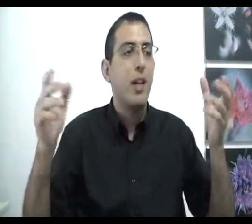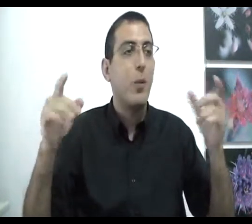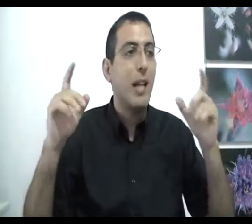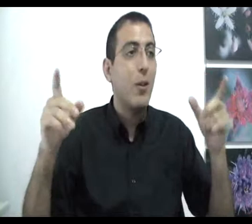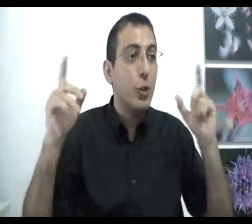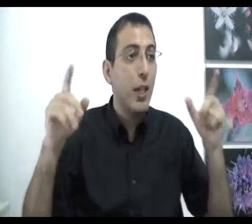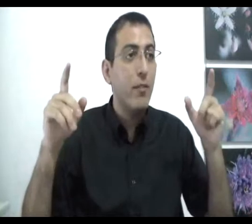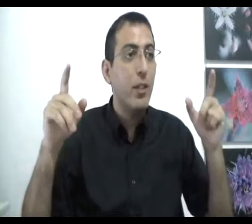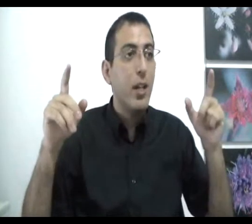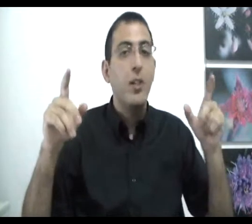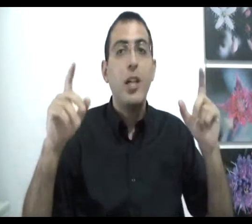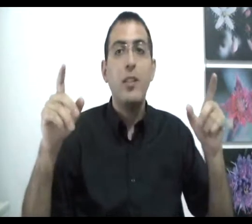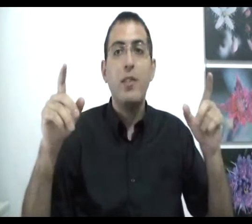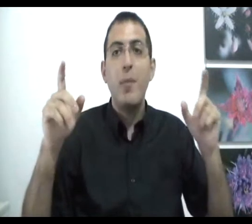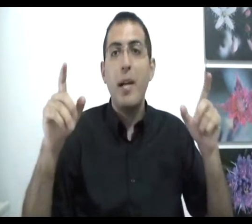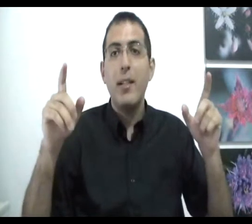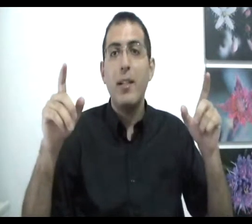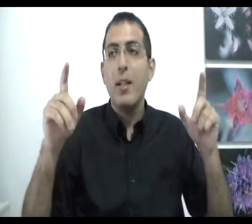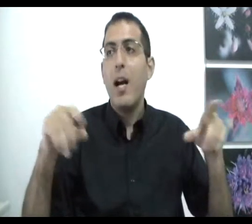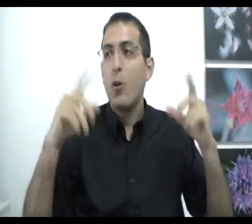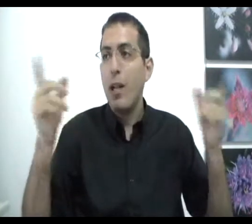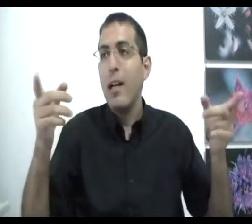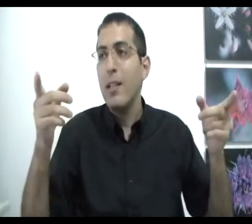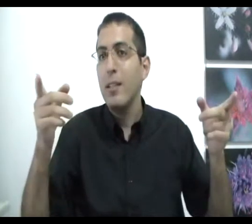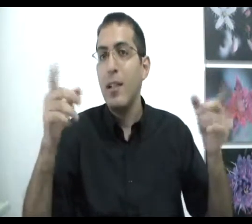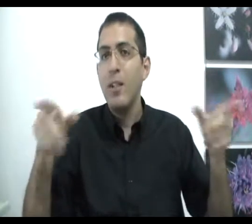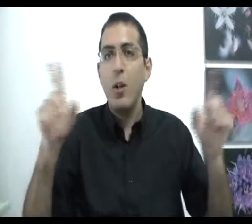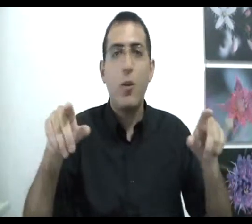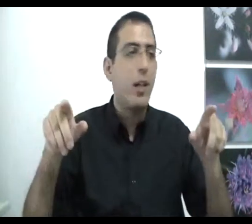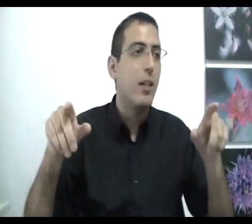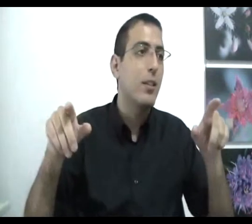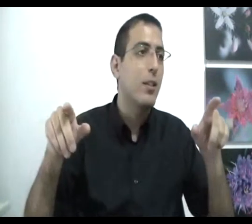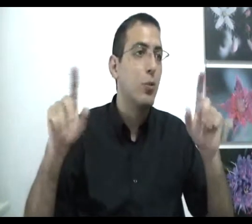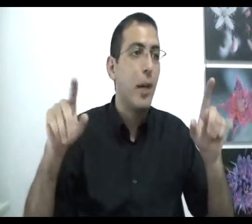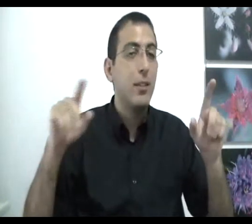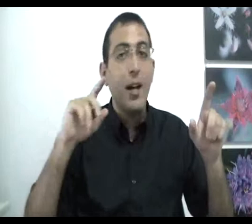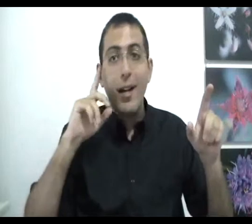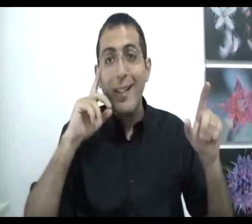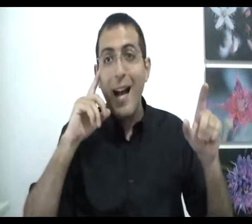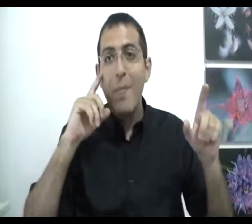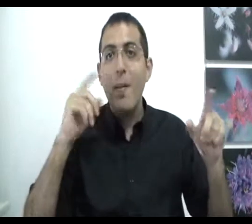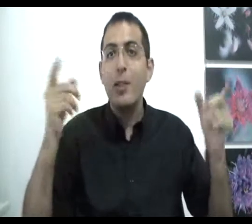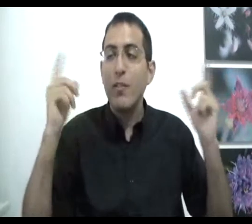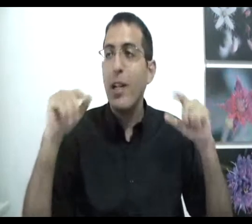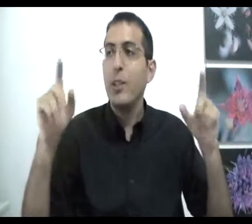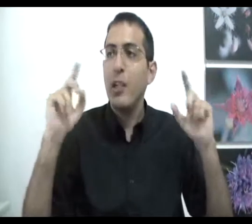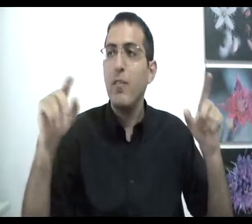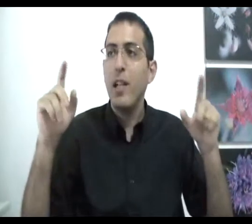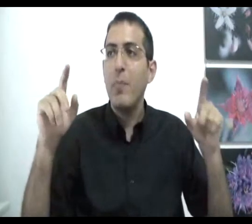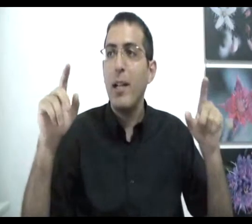כי הוא עדיין חושב שיש הבדל בין הקול אחד לבין לא הקול אחד זאת אומרת גם המחשבה שיש הבדל בין